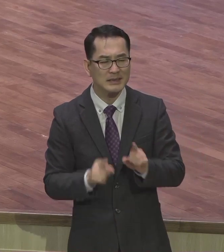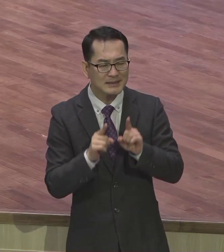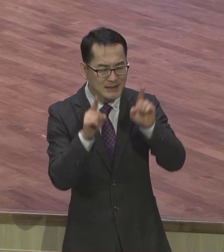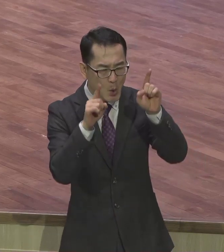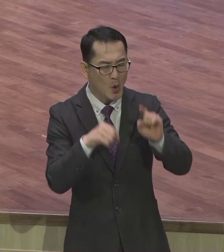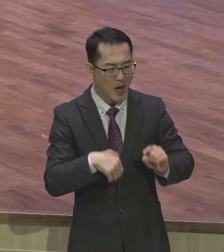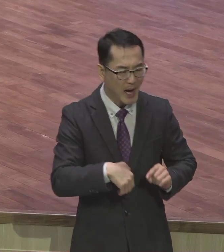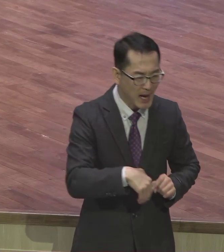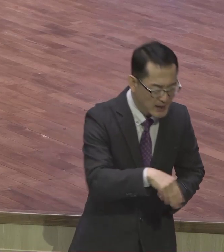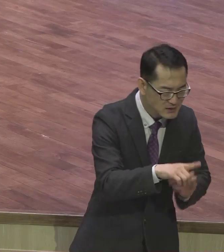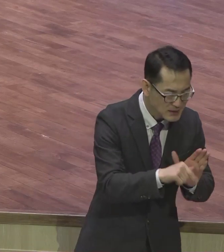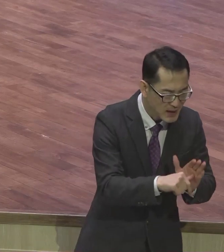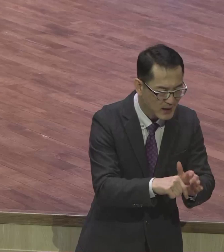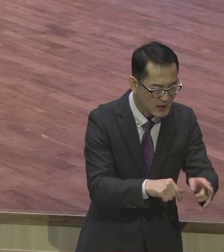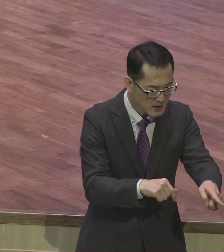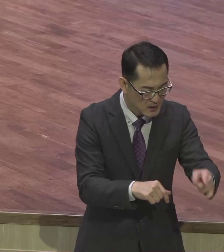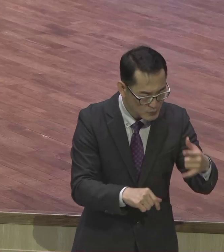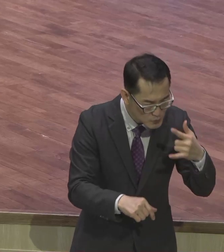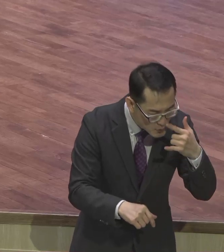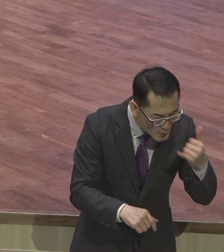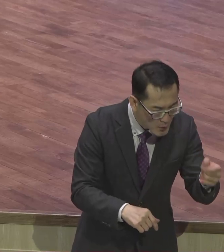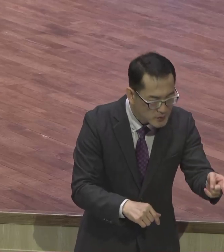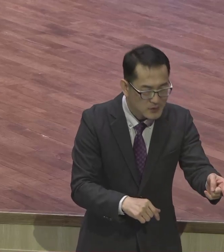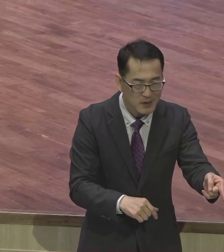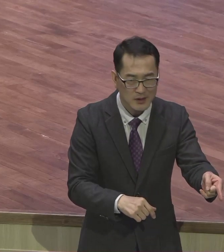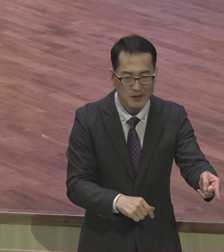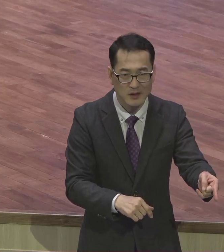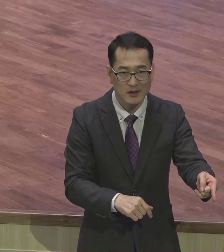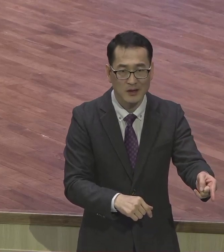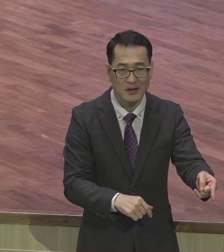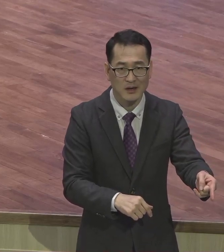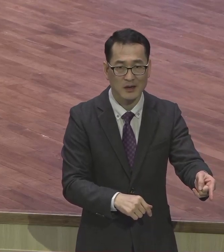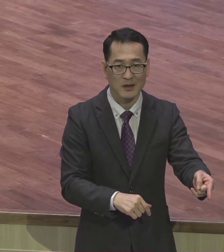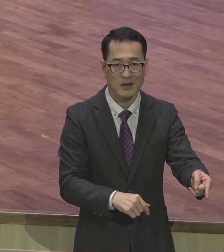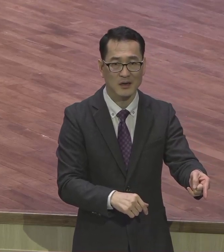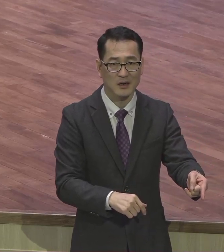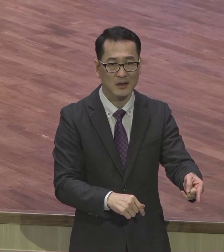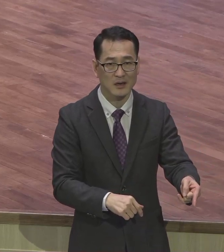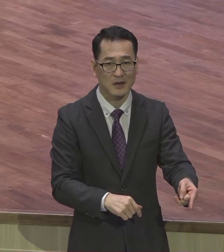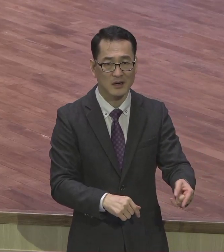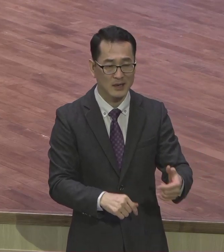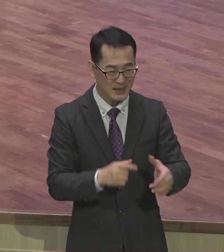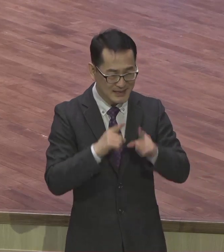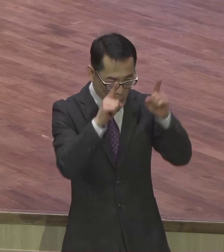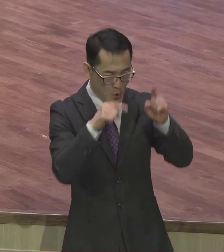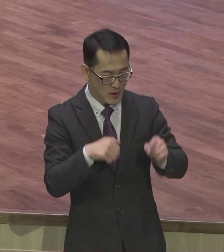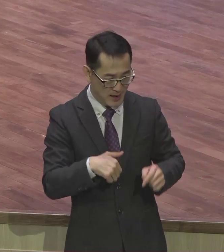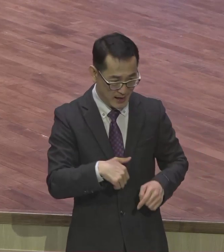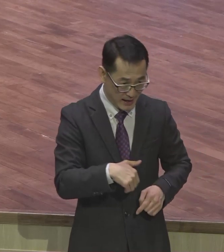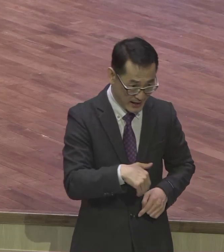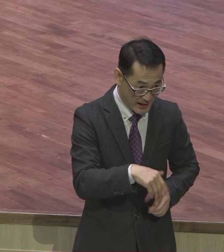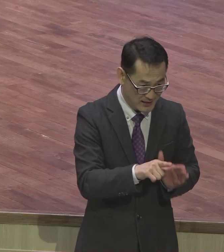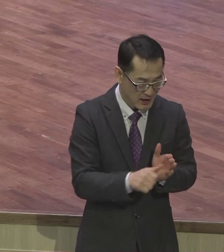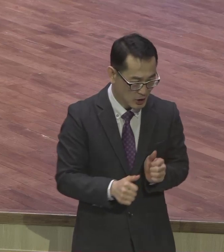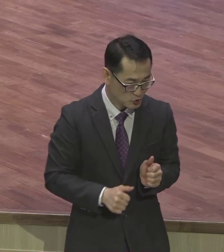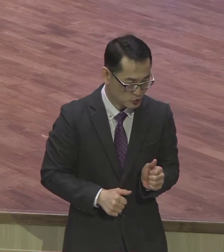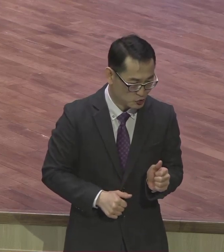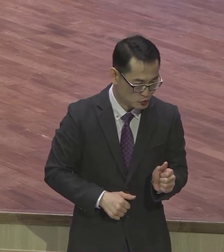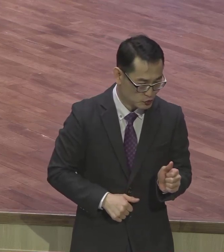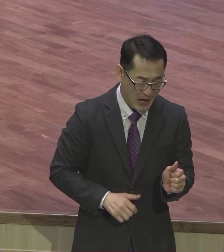부모들이 가족들이 막 열심히 돈 많이 내고 막 기도 많이 하면 지옥에서 연옥으로 옮겨 연옥에서 그런